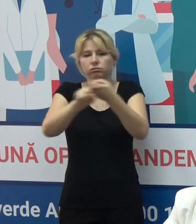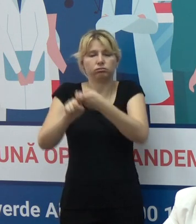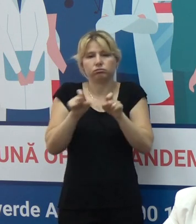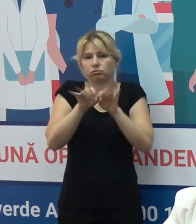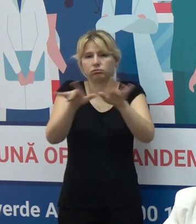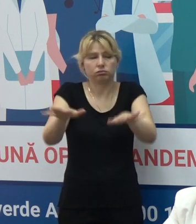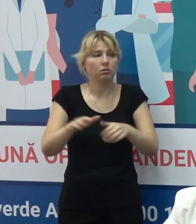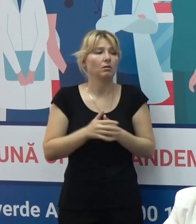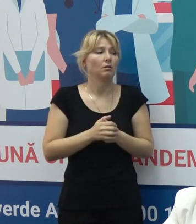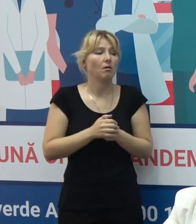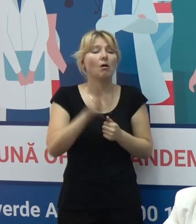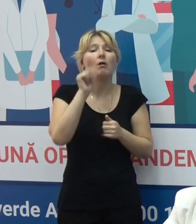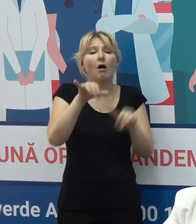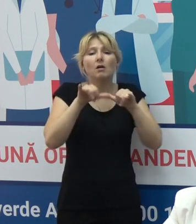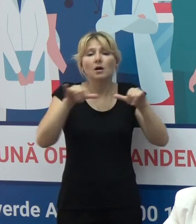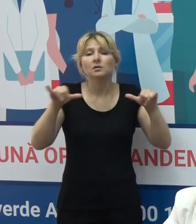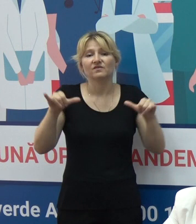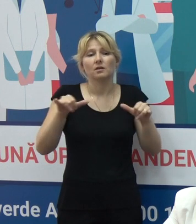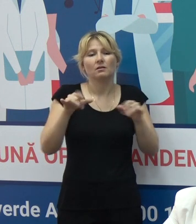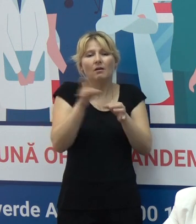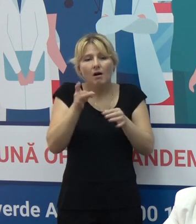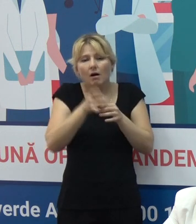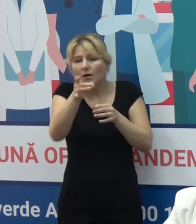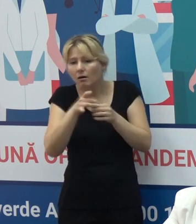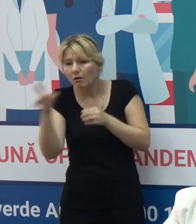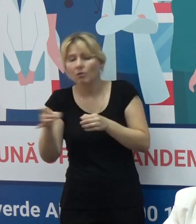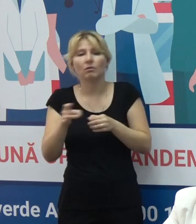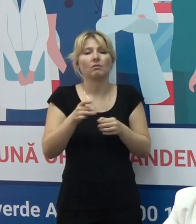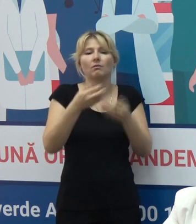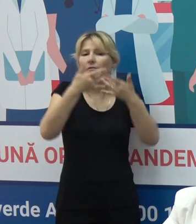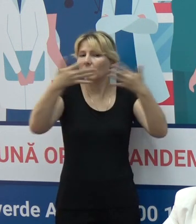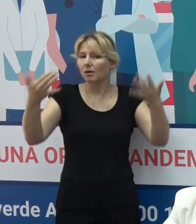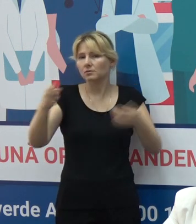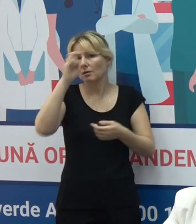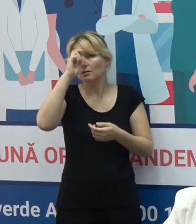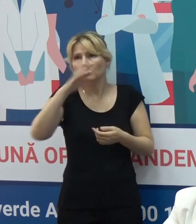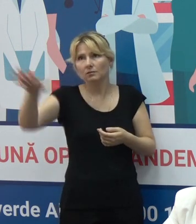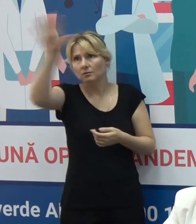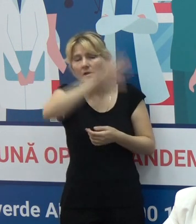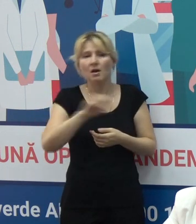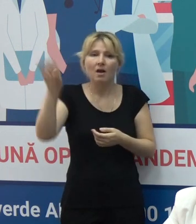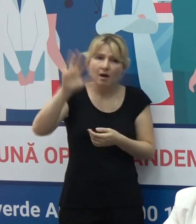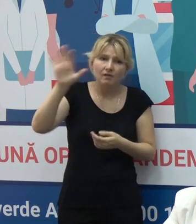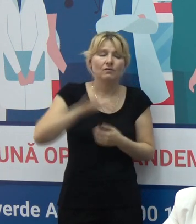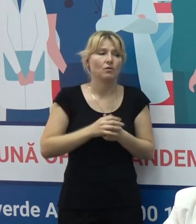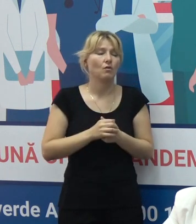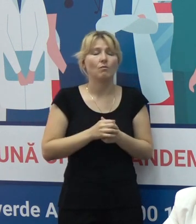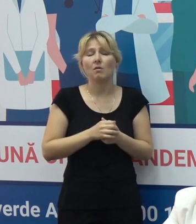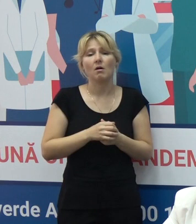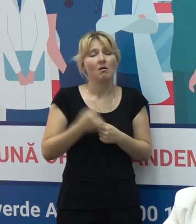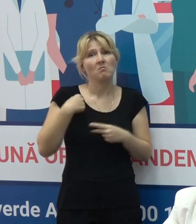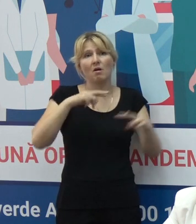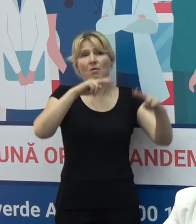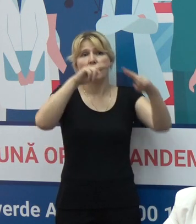procesului epidemiologic în regiune, în țările din regiune europeană. Practic toate țările